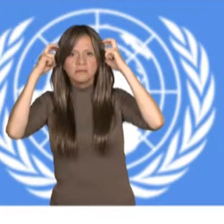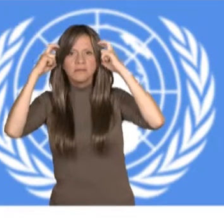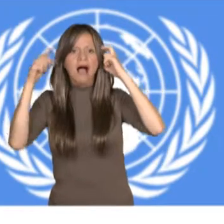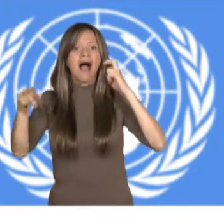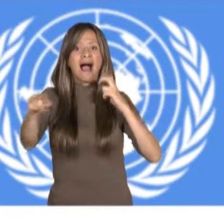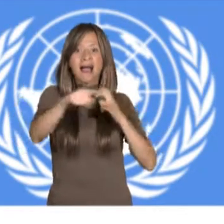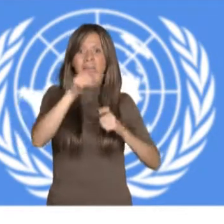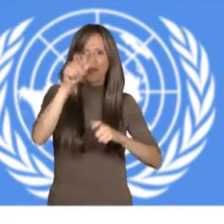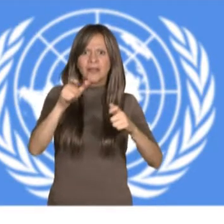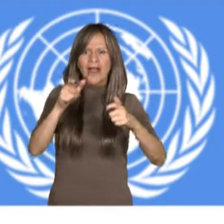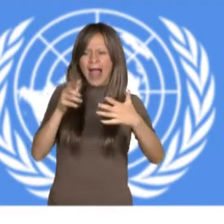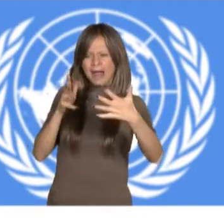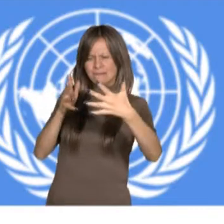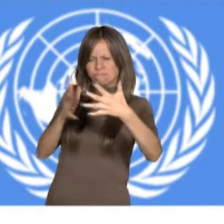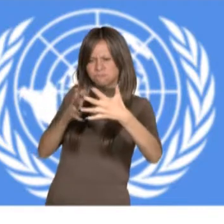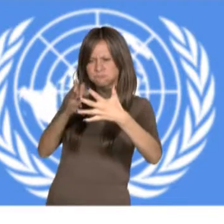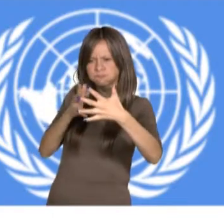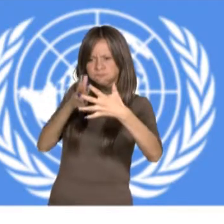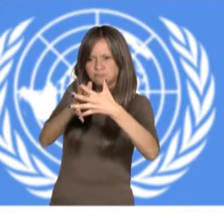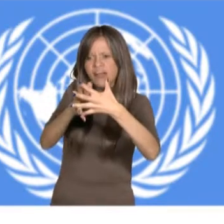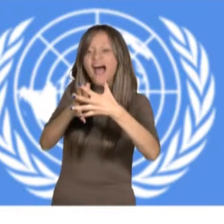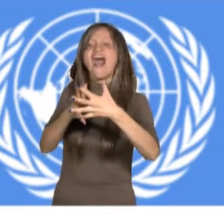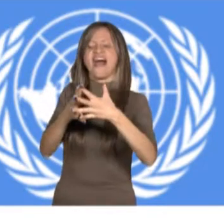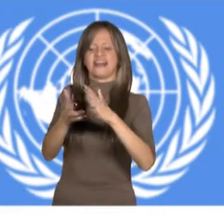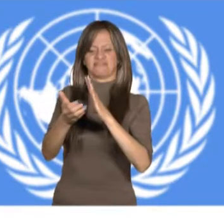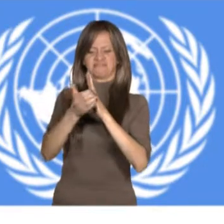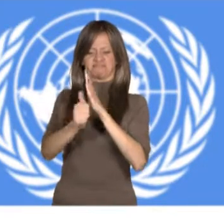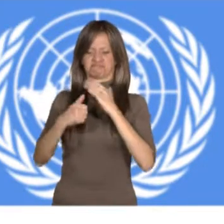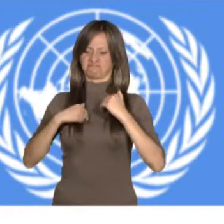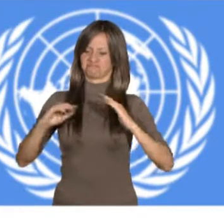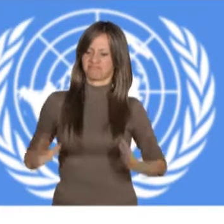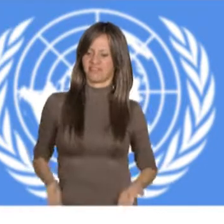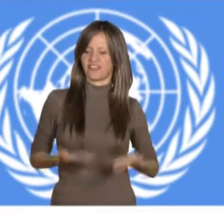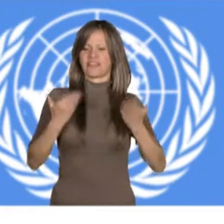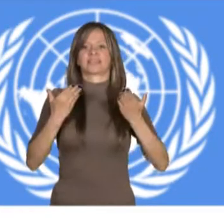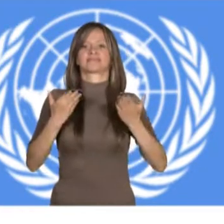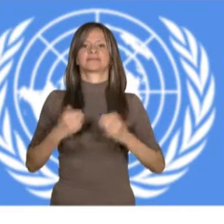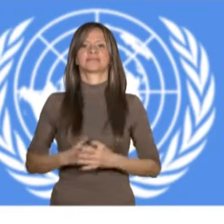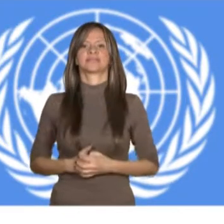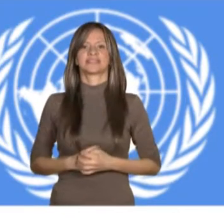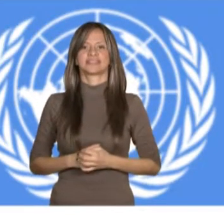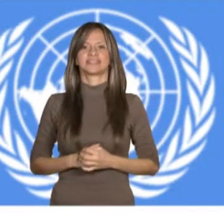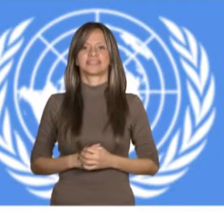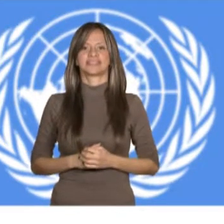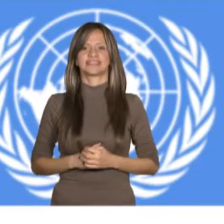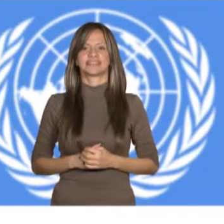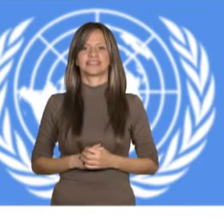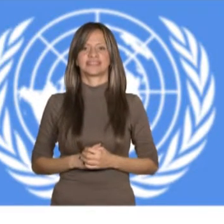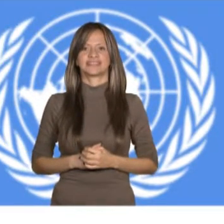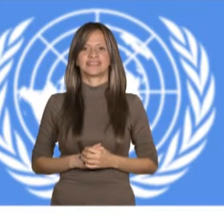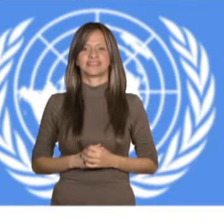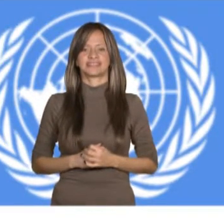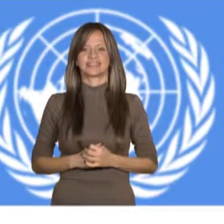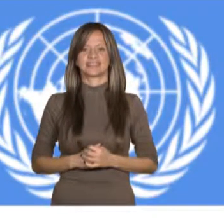dispositivos destinados a las personas con discapacidad, a efectos de habilitación y rehabilitación. Gracias.